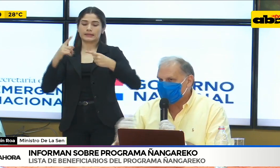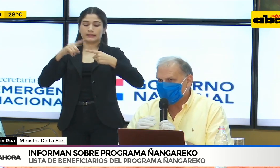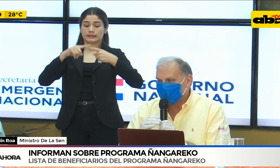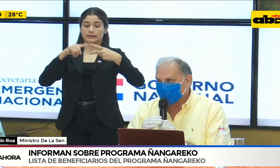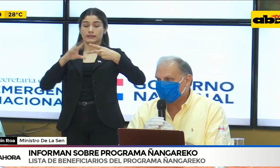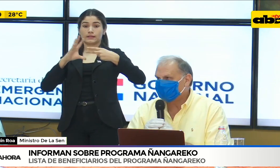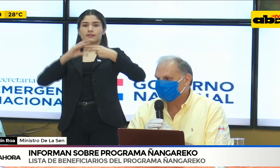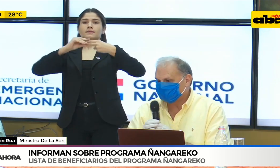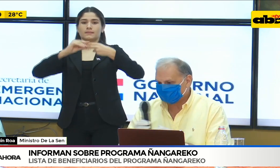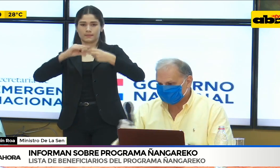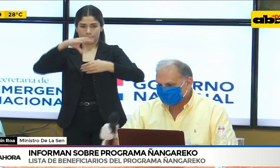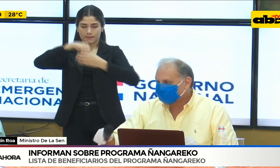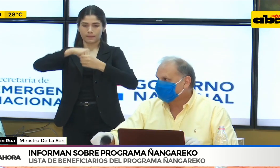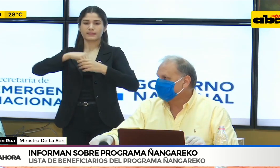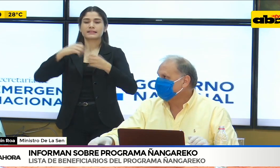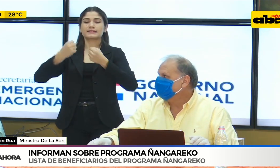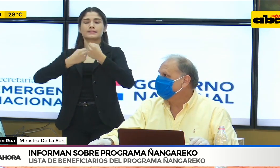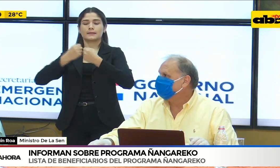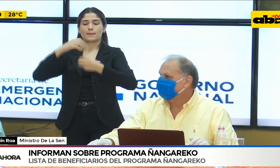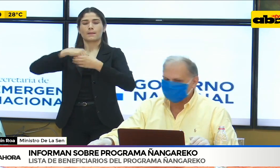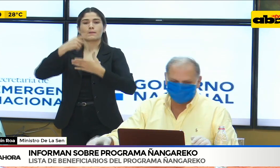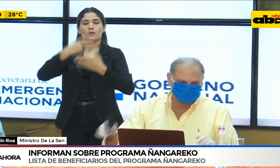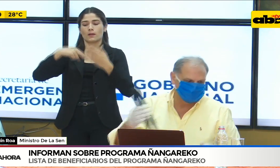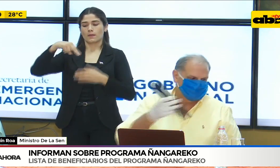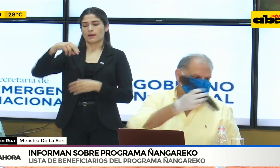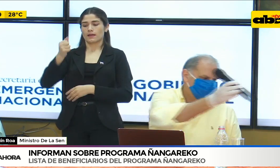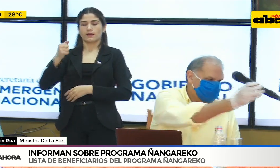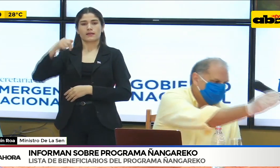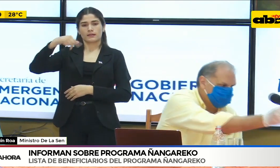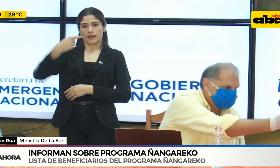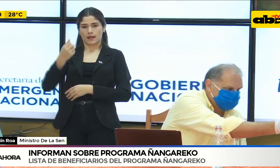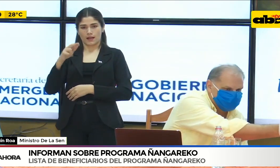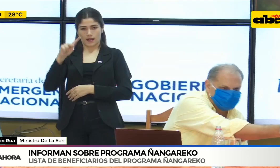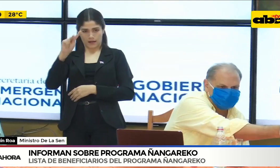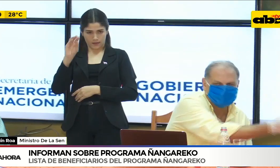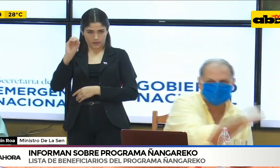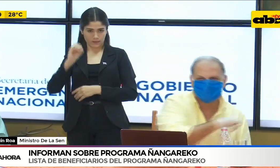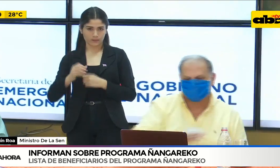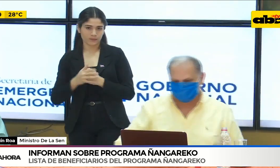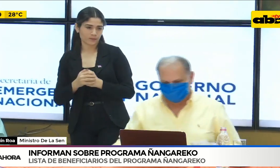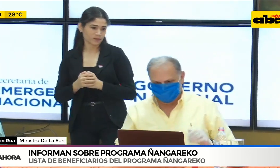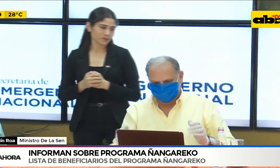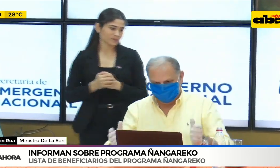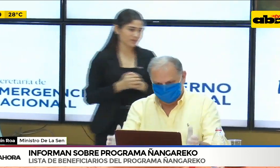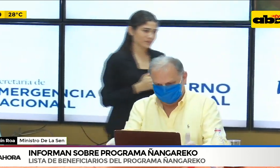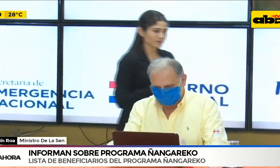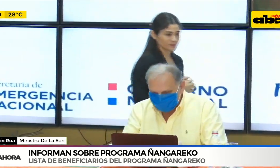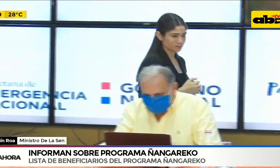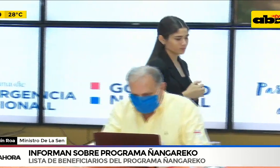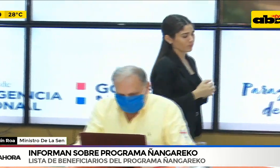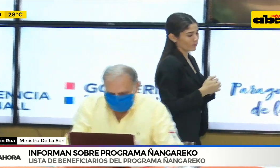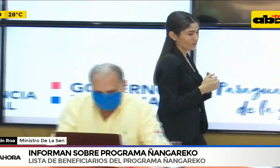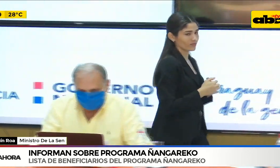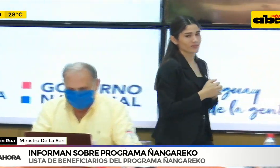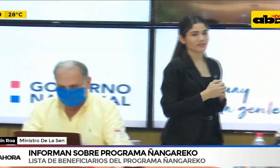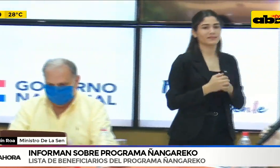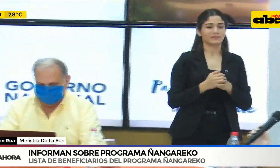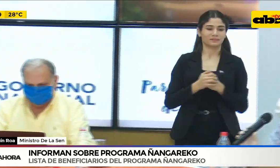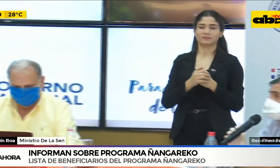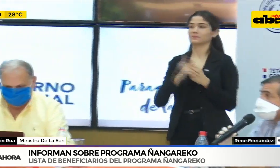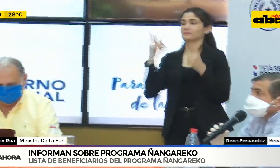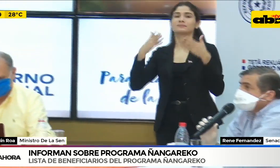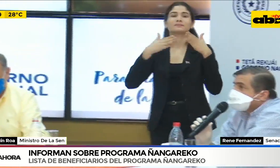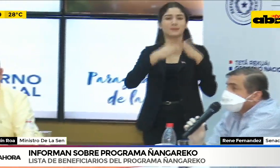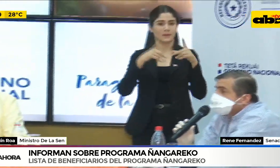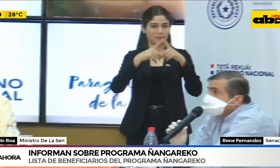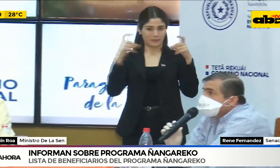Ñangareco. Para el Ministro René Fernández, si tienen alguna cifra, algún número de